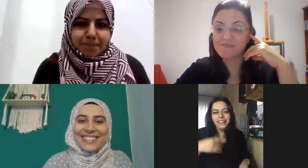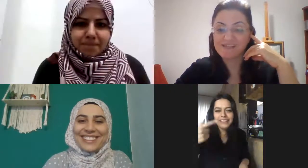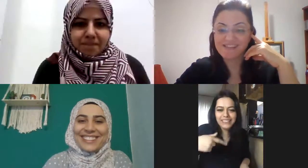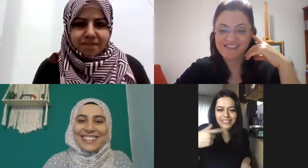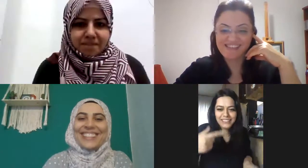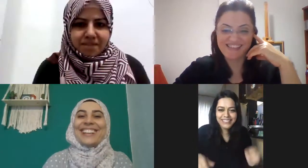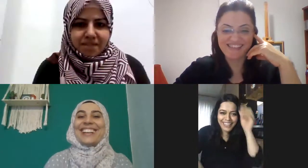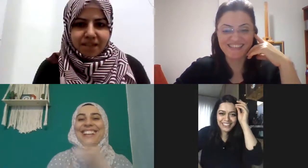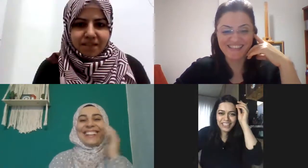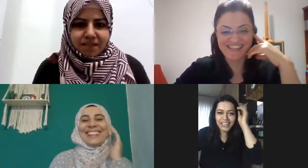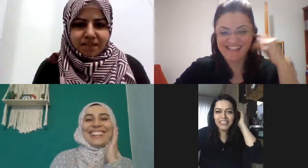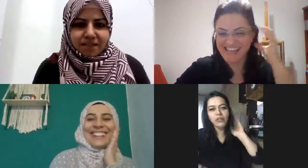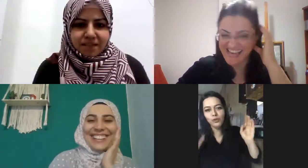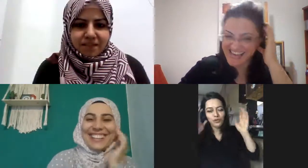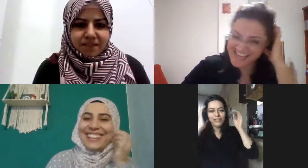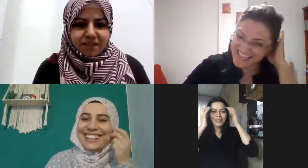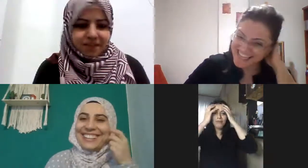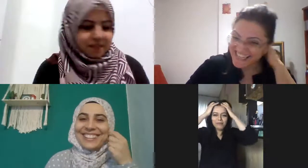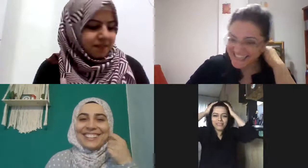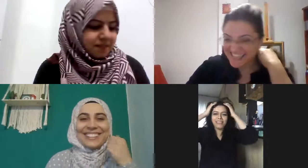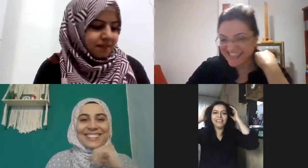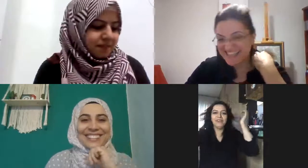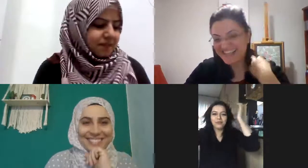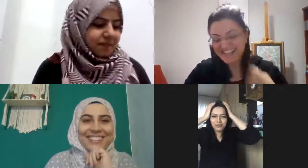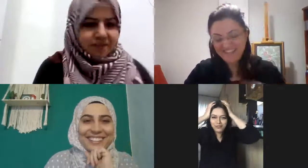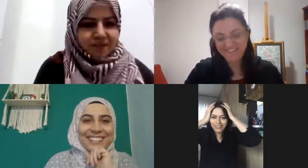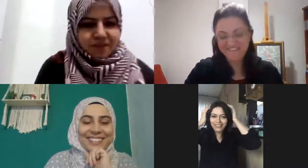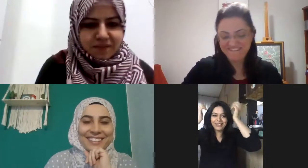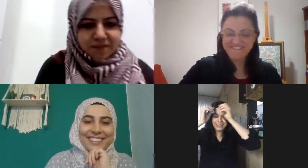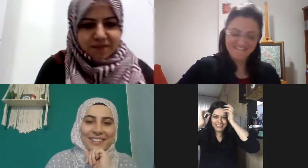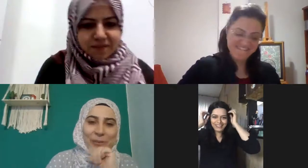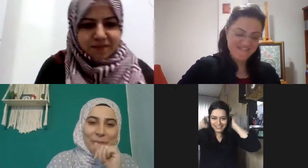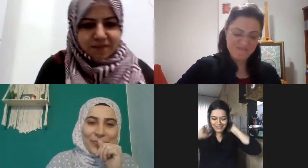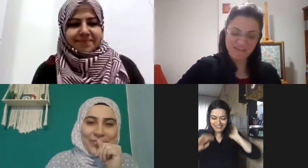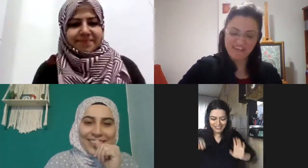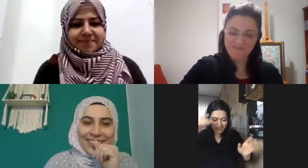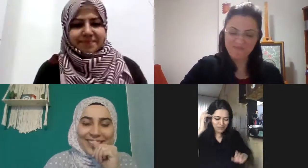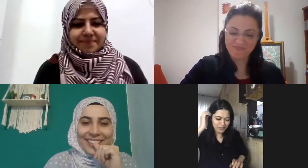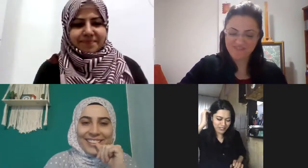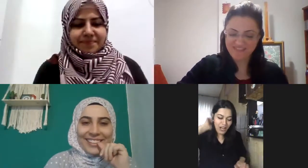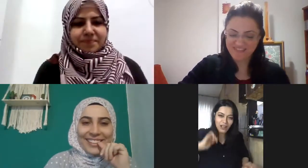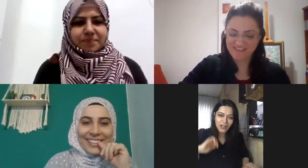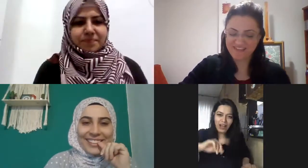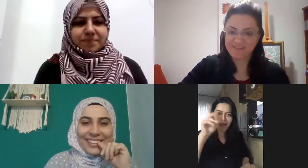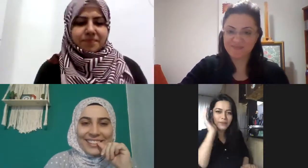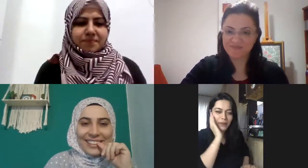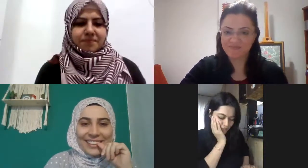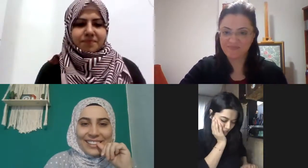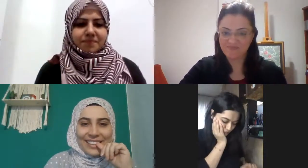tekrar olur hepimize tekrar olur hepimiz için alfabeden başlayalım o